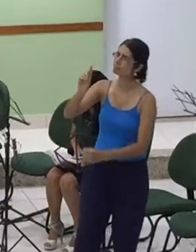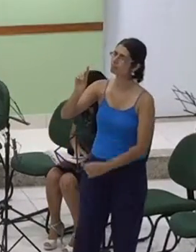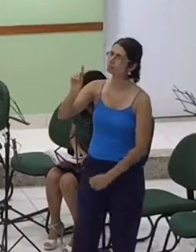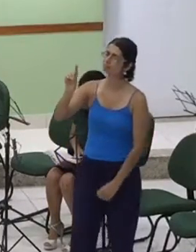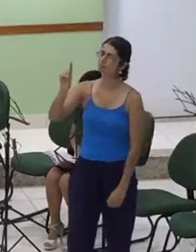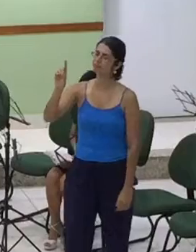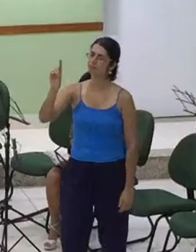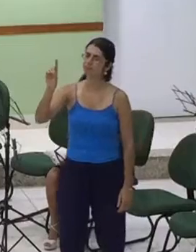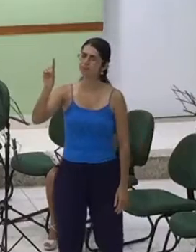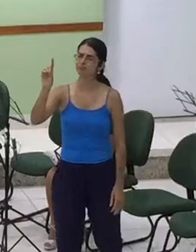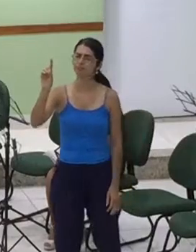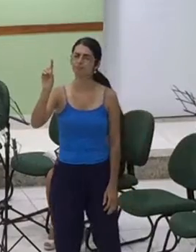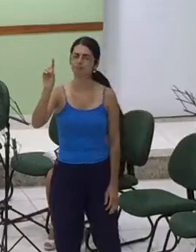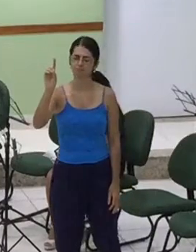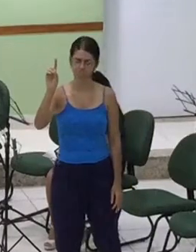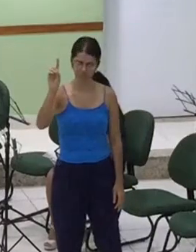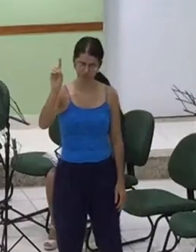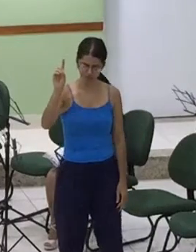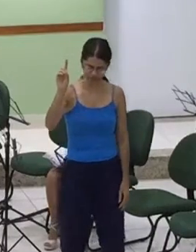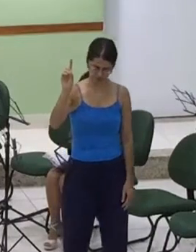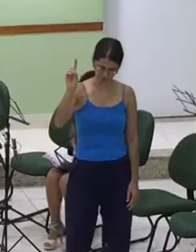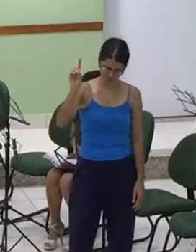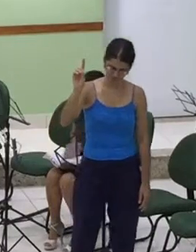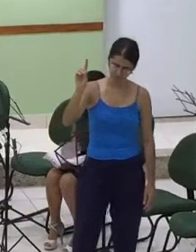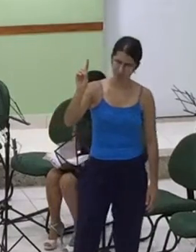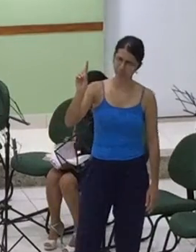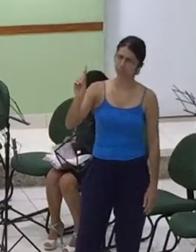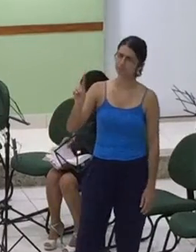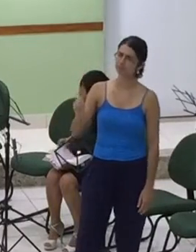que suspende Prende o nome,